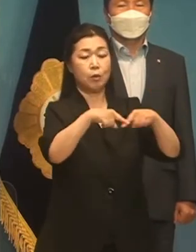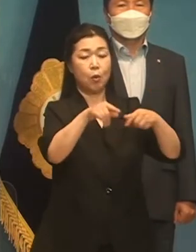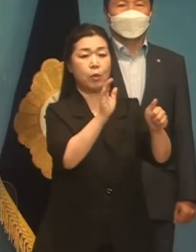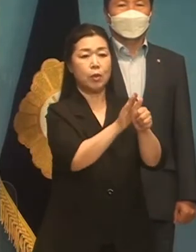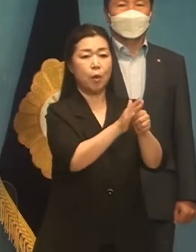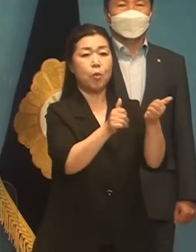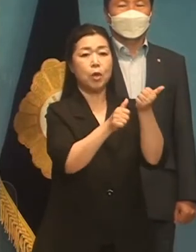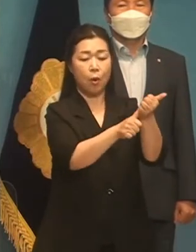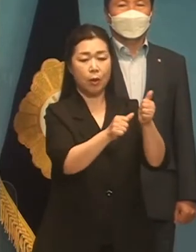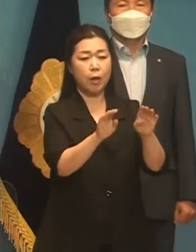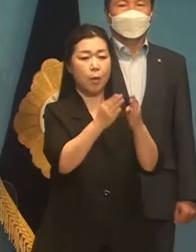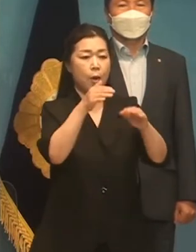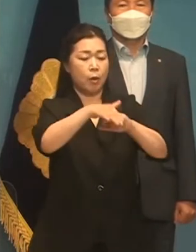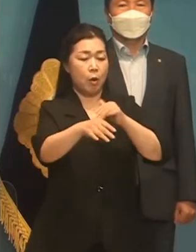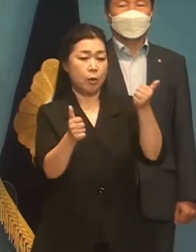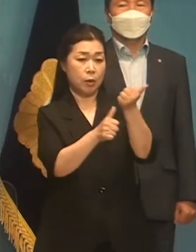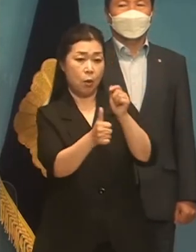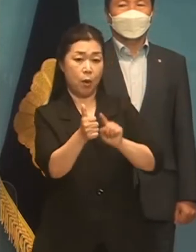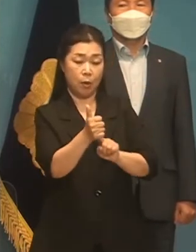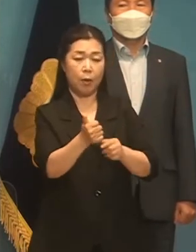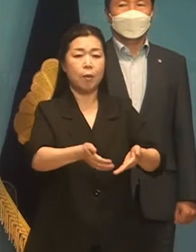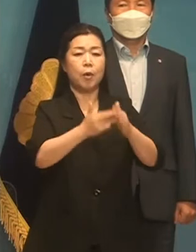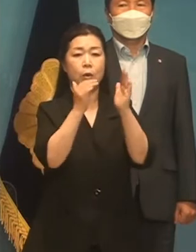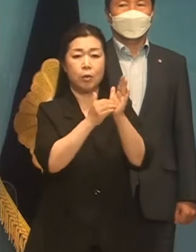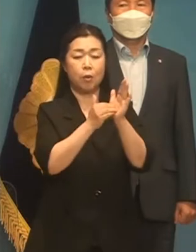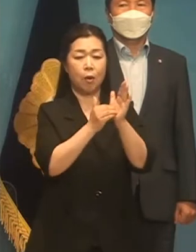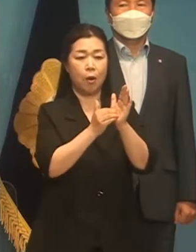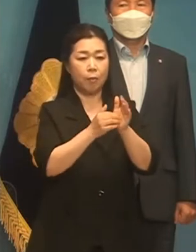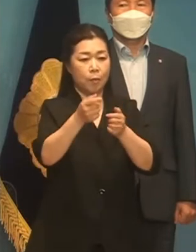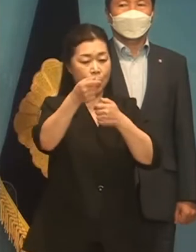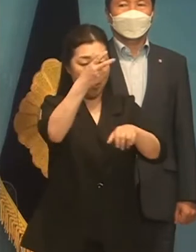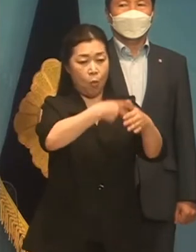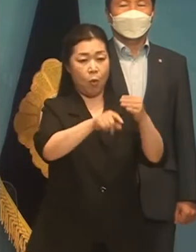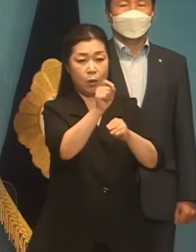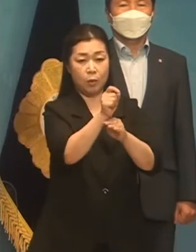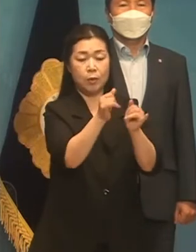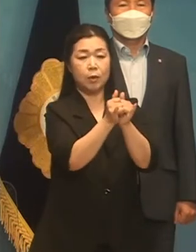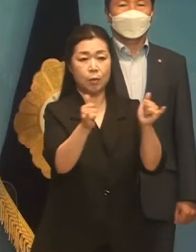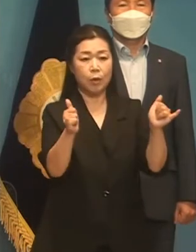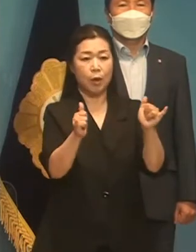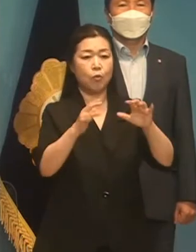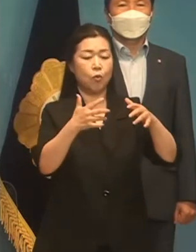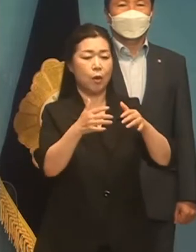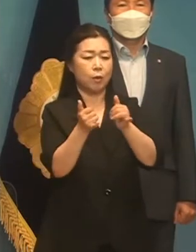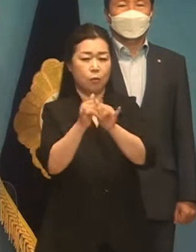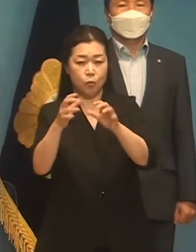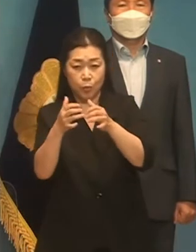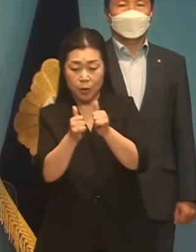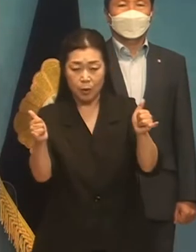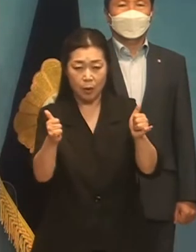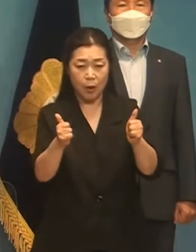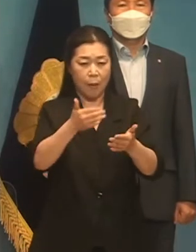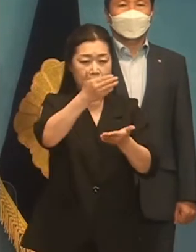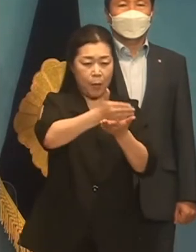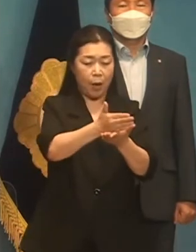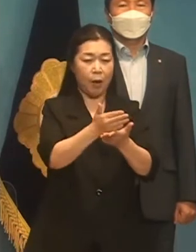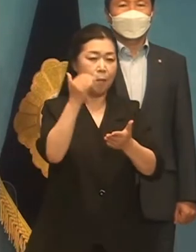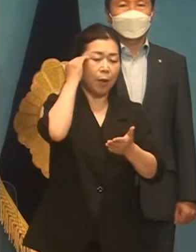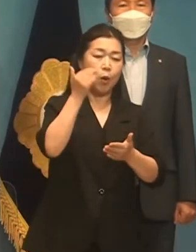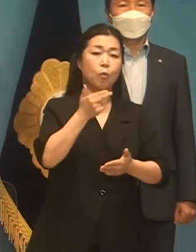개방형 처방부를 확대해 관료조직이 국정과 민심을 가로막는 격이든 일이 없도록 하겠습니다.